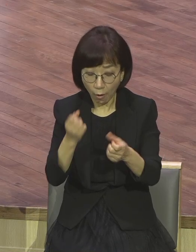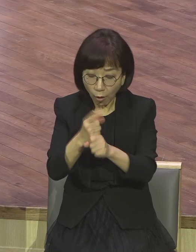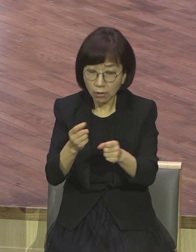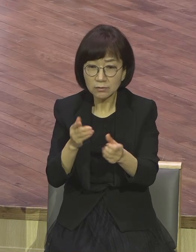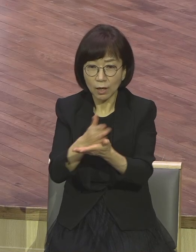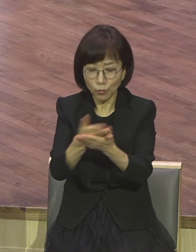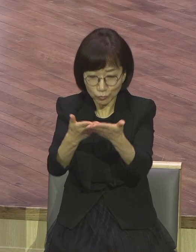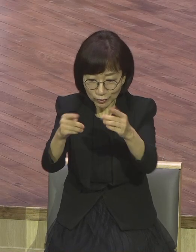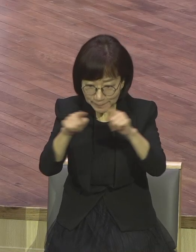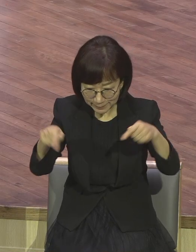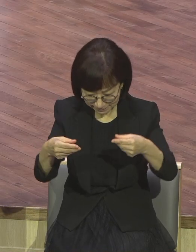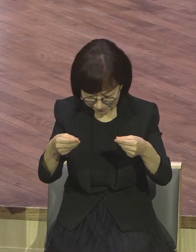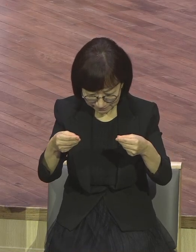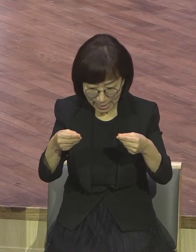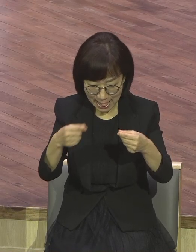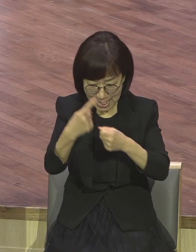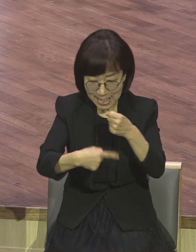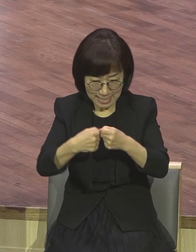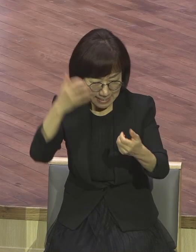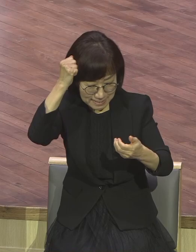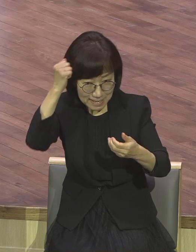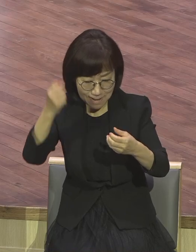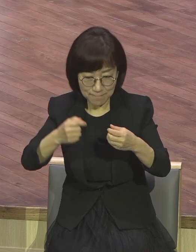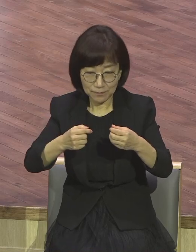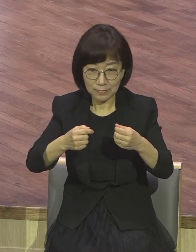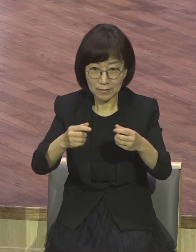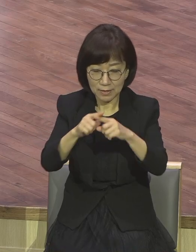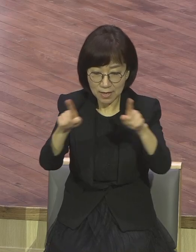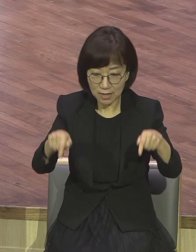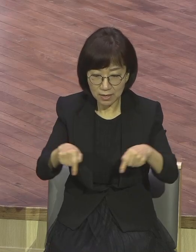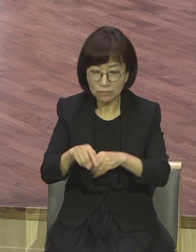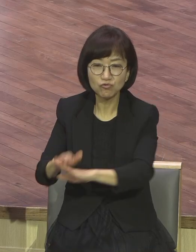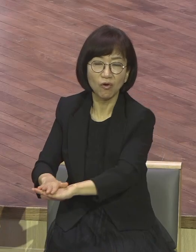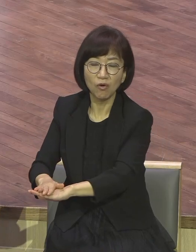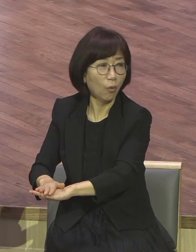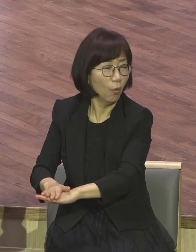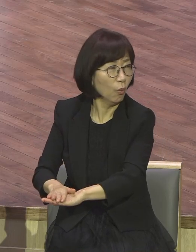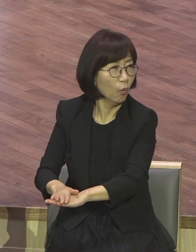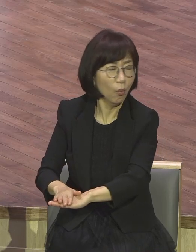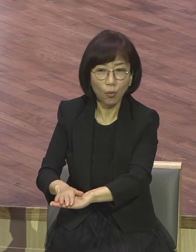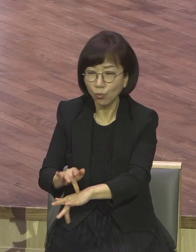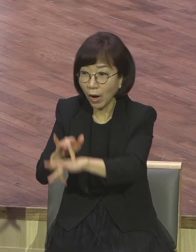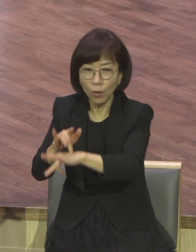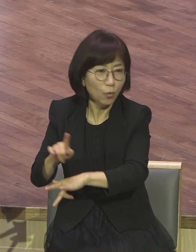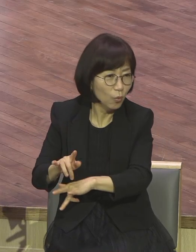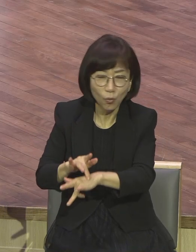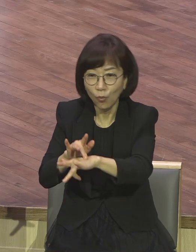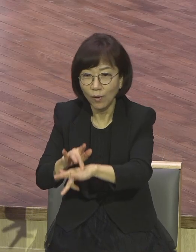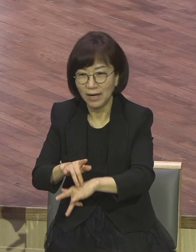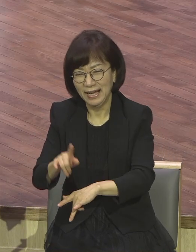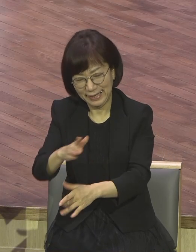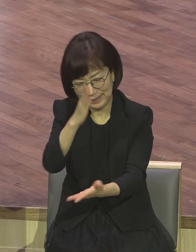언약 기도 1년 내내 카드만 받아놓고 어디에 있는지도 모르고 있는 건 그런 사람은 영적으로 졸고 있는 거예요.